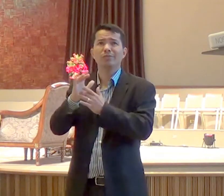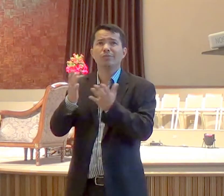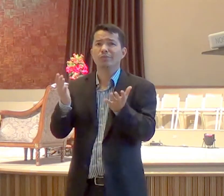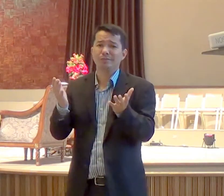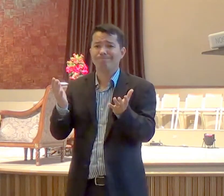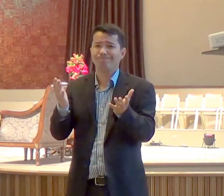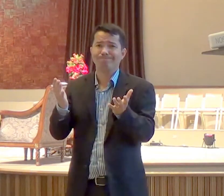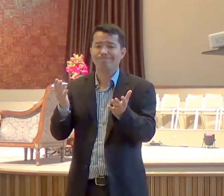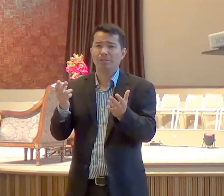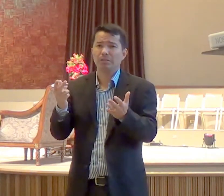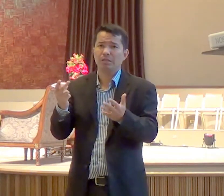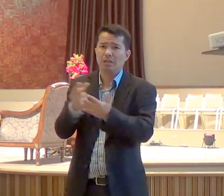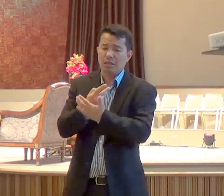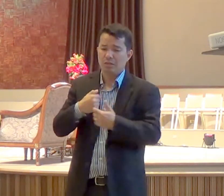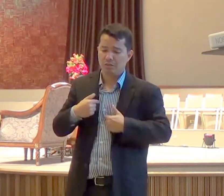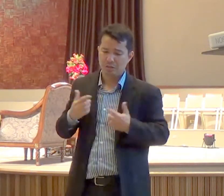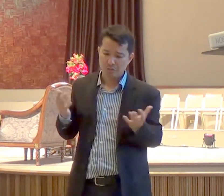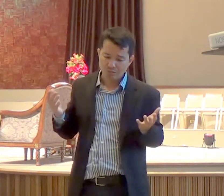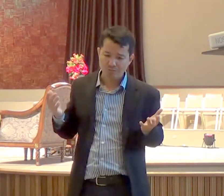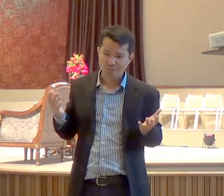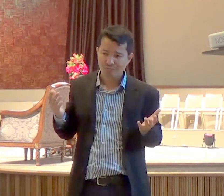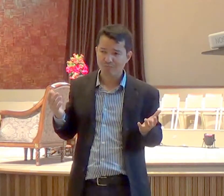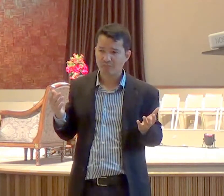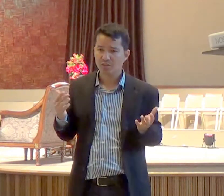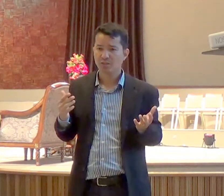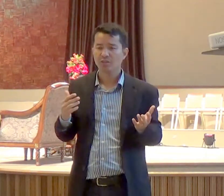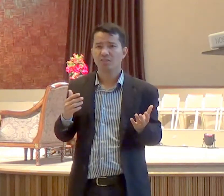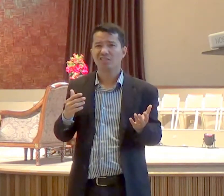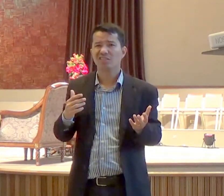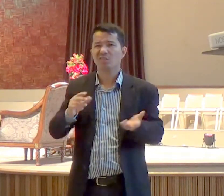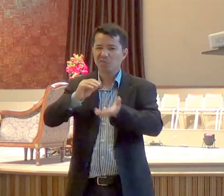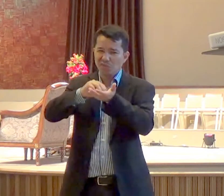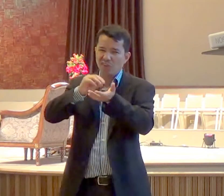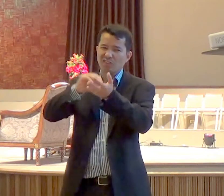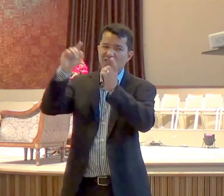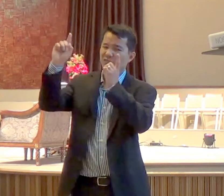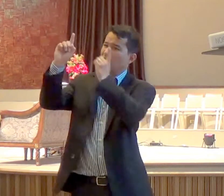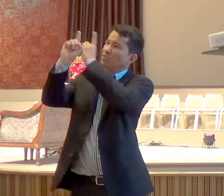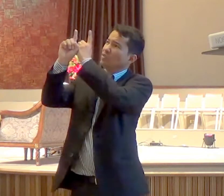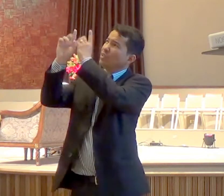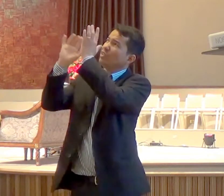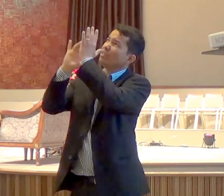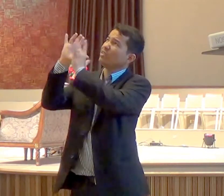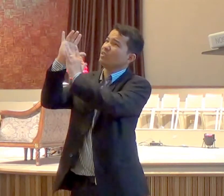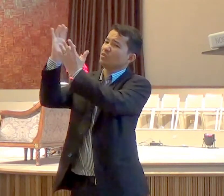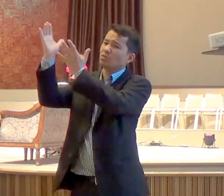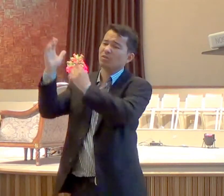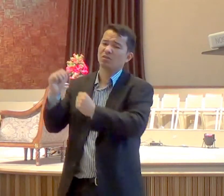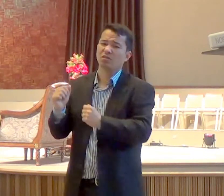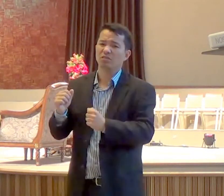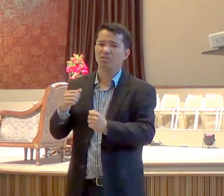eu não vivo o Evangelho de Cristo, eu vivo um Evangelho, eclesiástico,